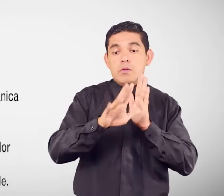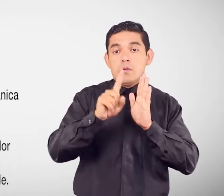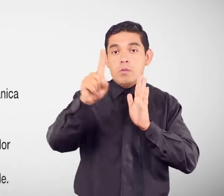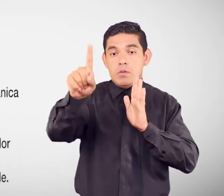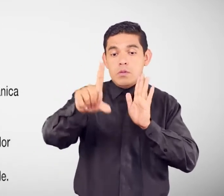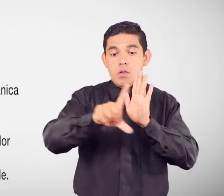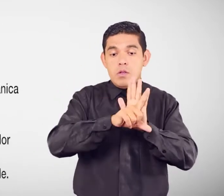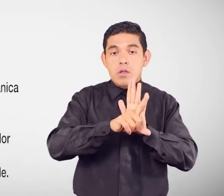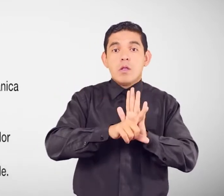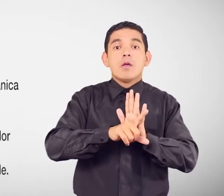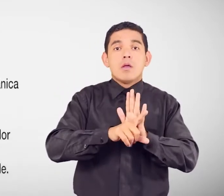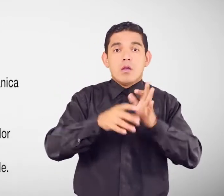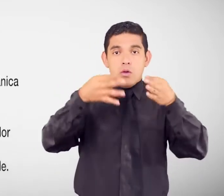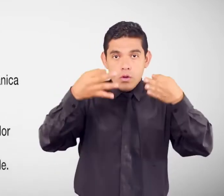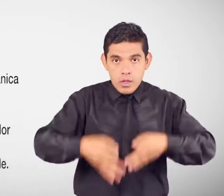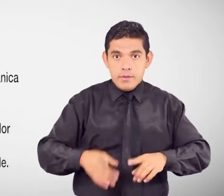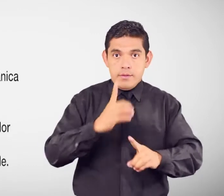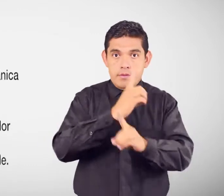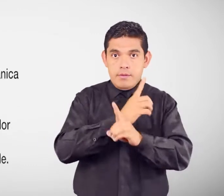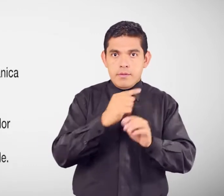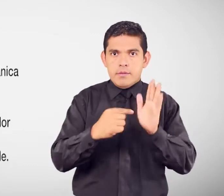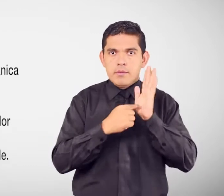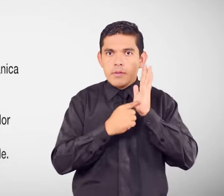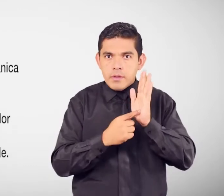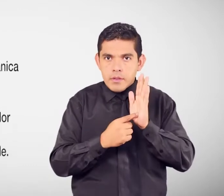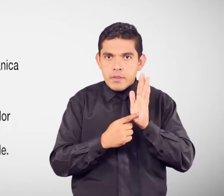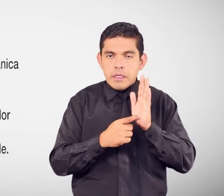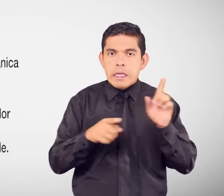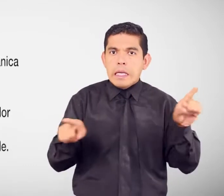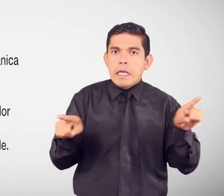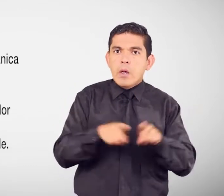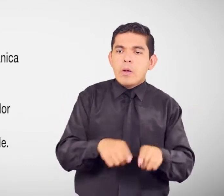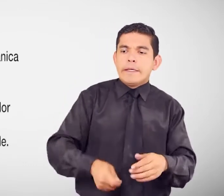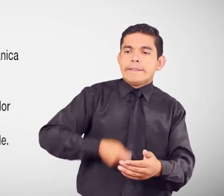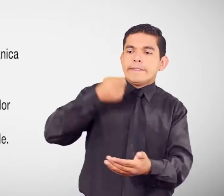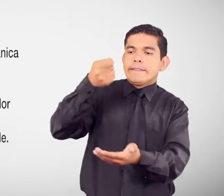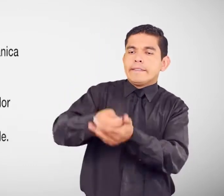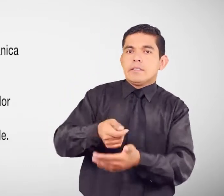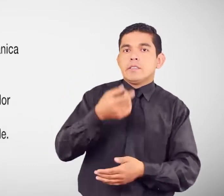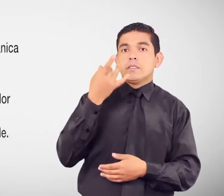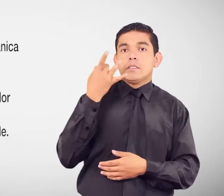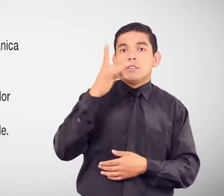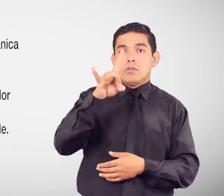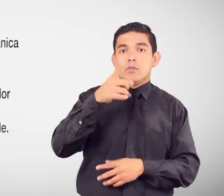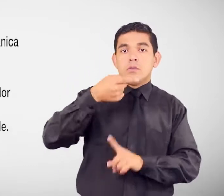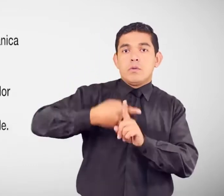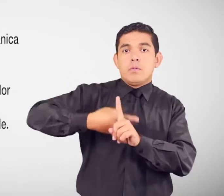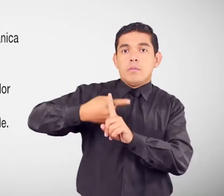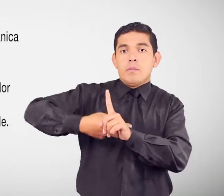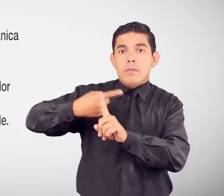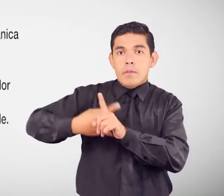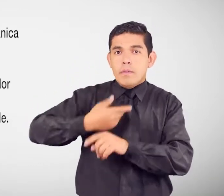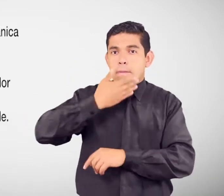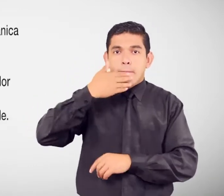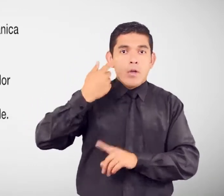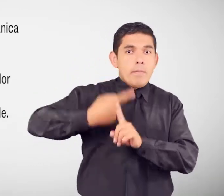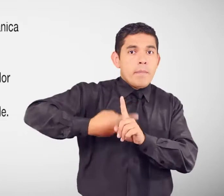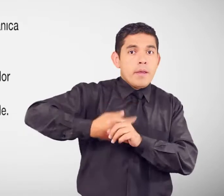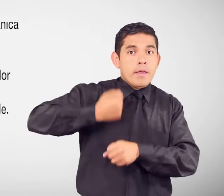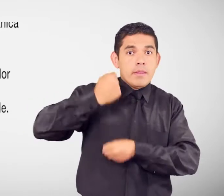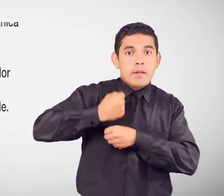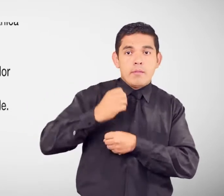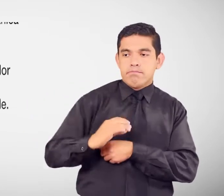Orgánica de Discapacidades Prevé el pago equivalente a 18 meses de la mejor remuneración percibida por el trabajador Con